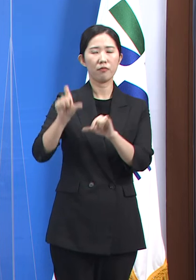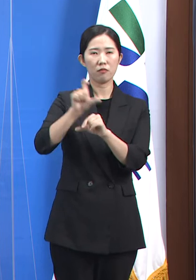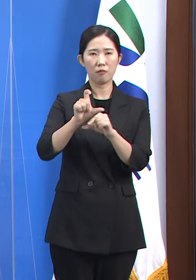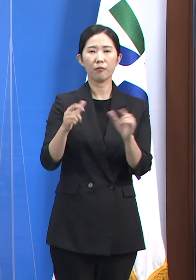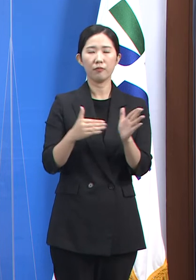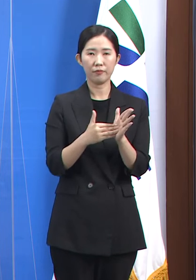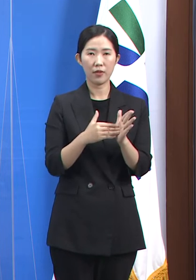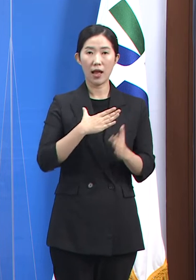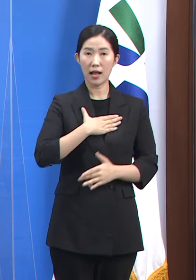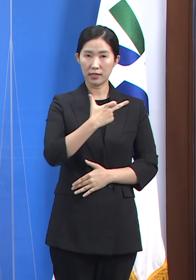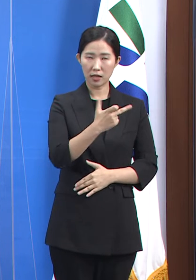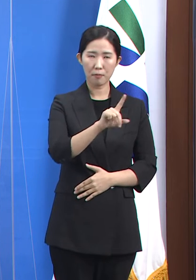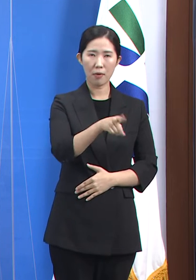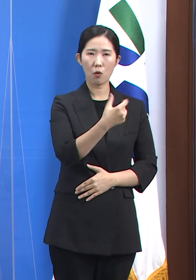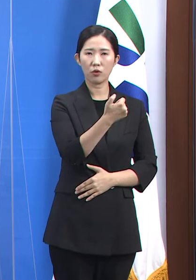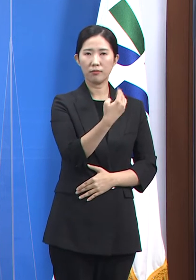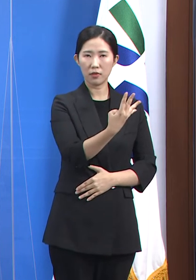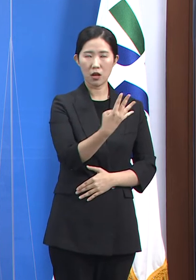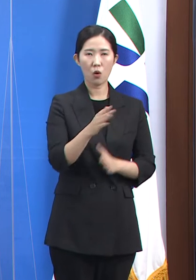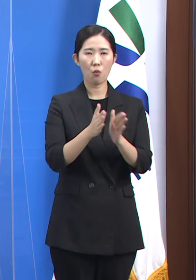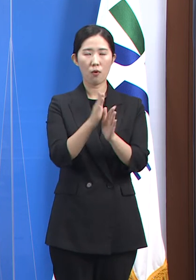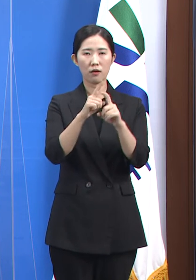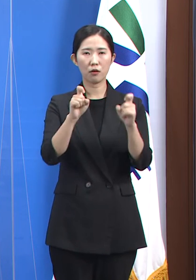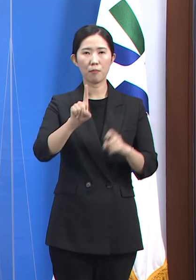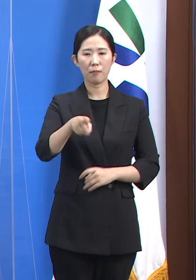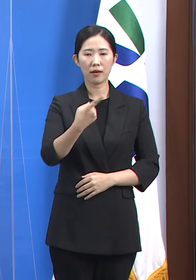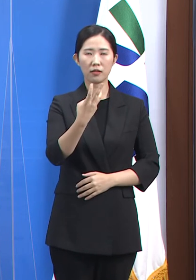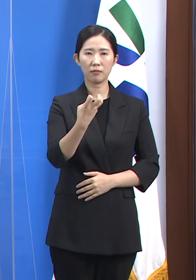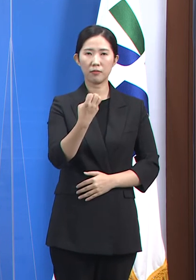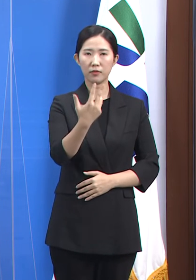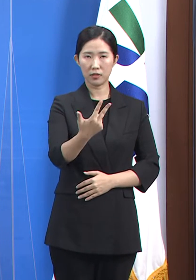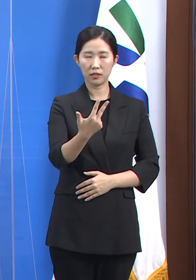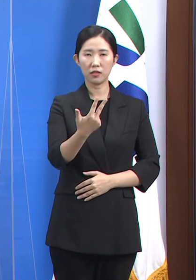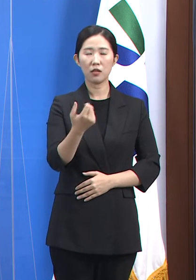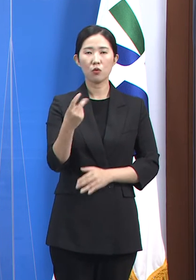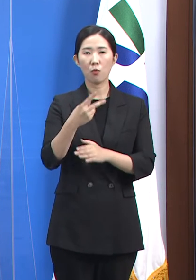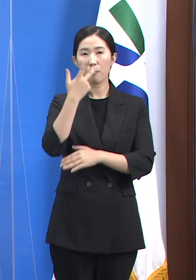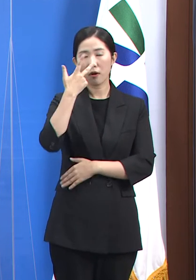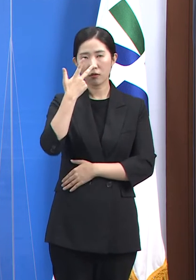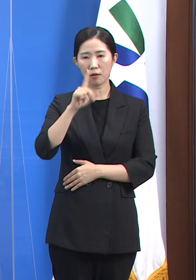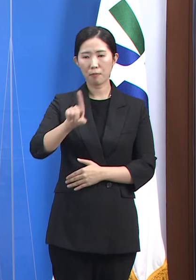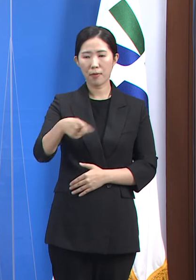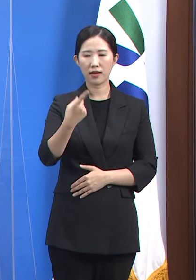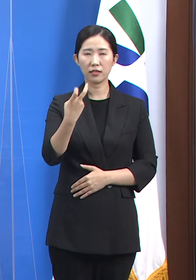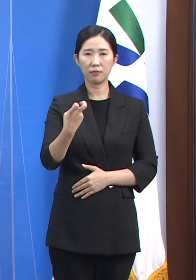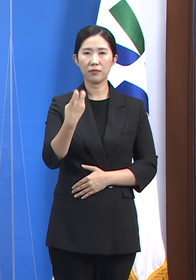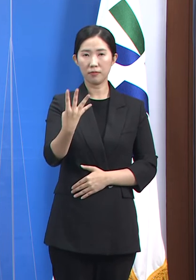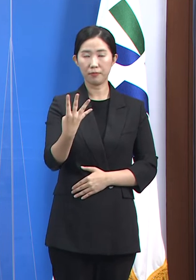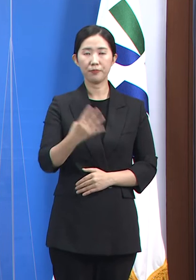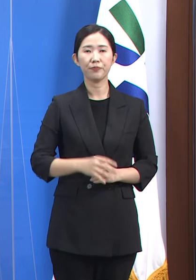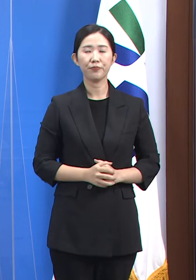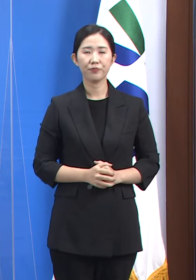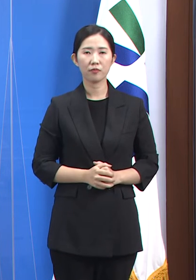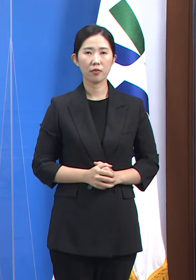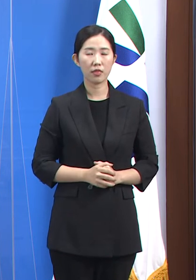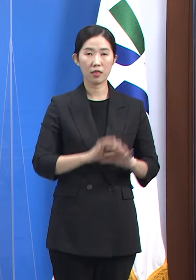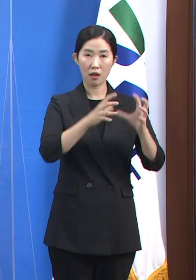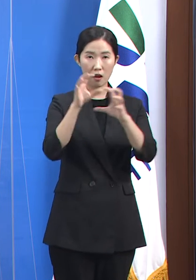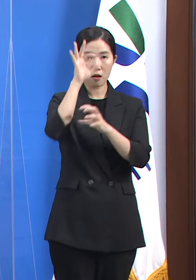안산 154명, 화성 137명, 평태 124명 순이며 국적 별로는